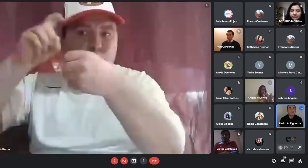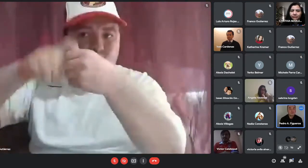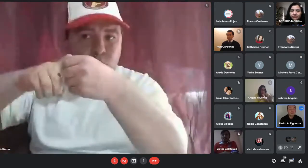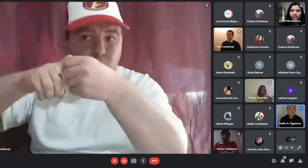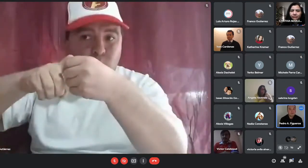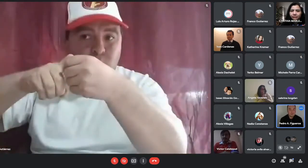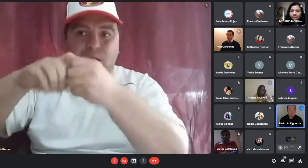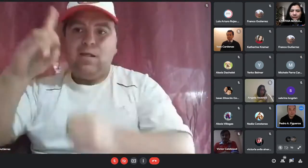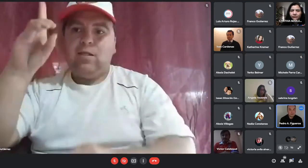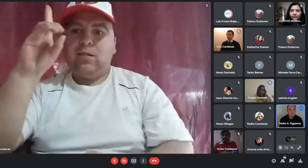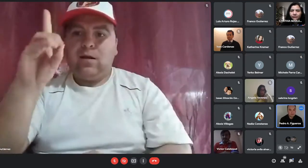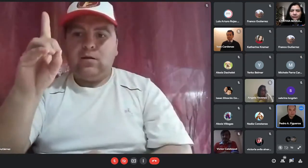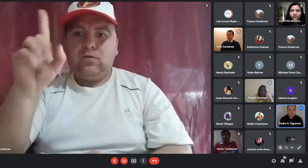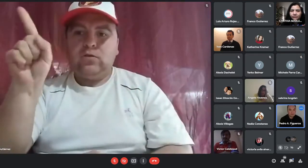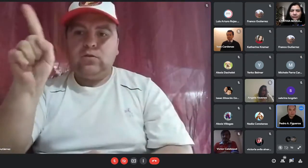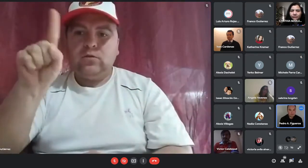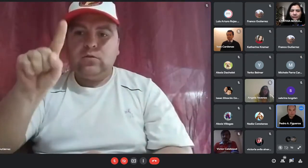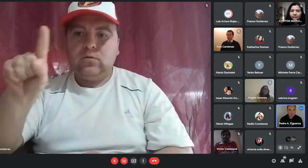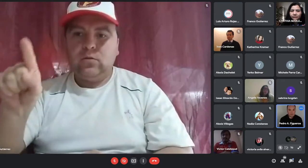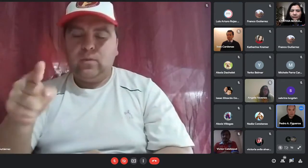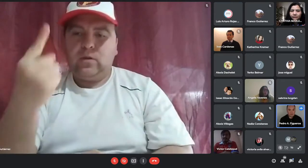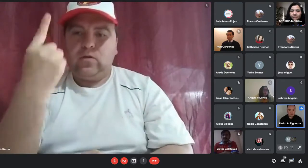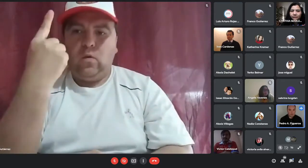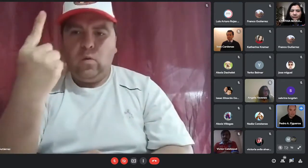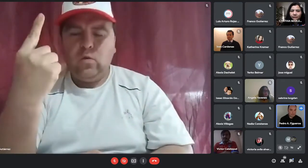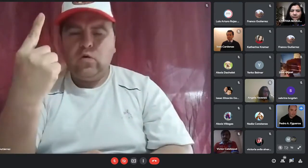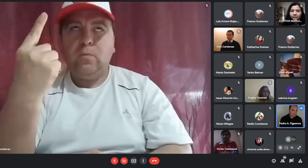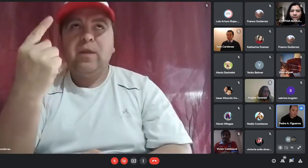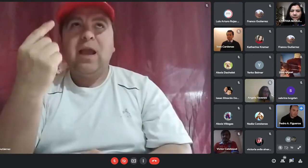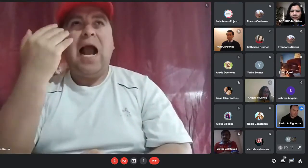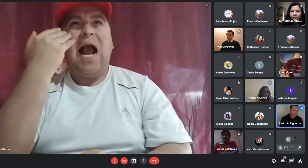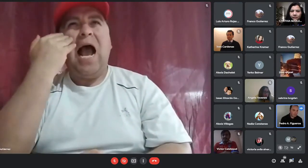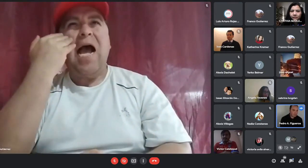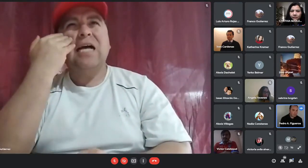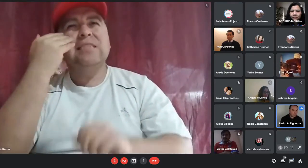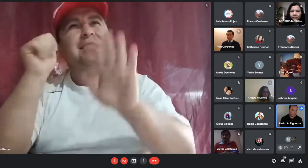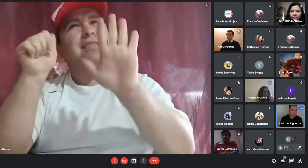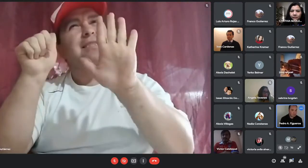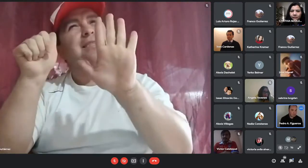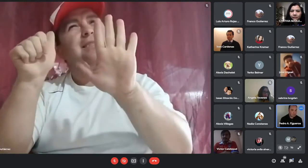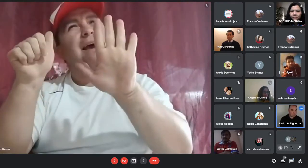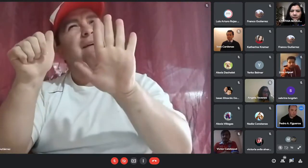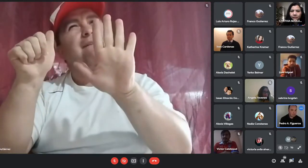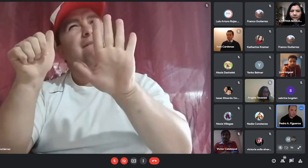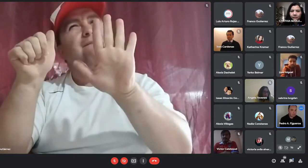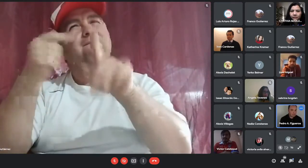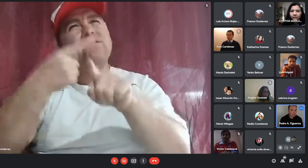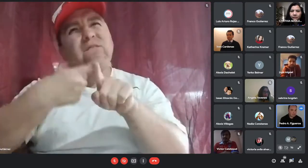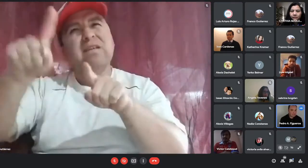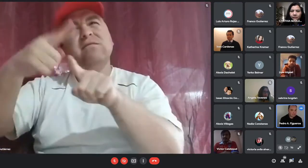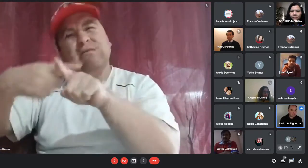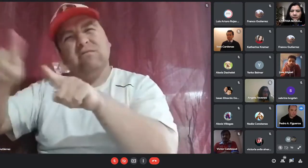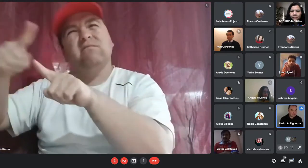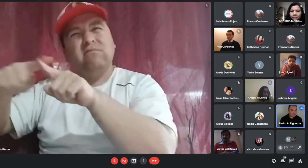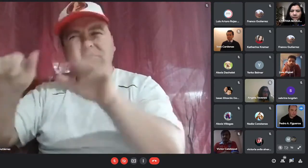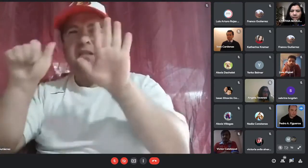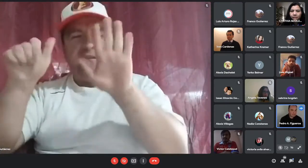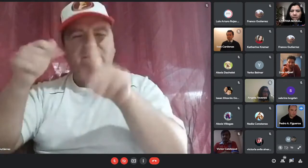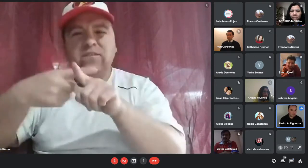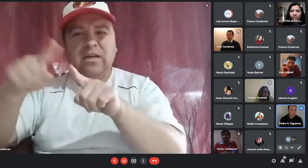postuló al DS-01 hace casi unos sí más o menos unos 6 meses